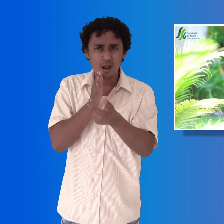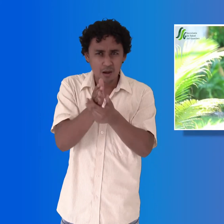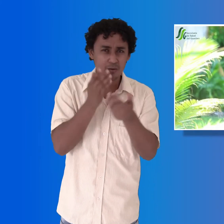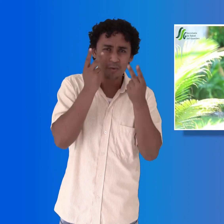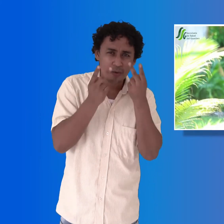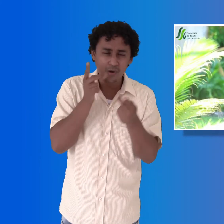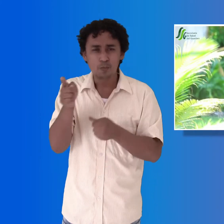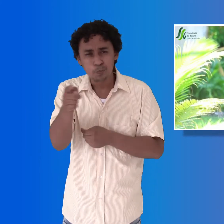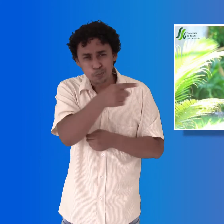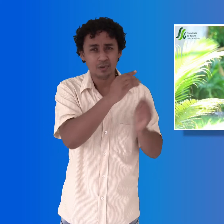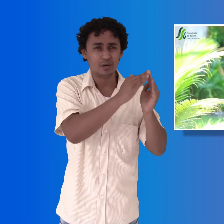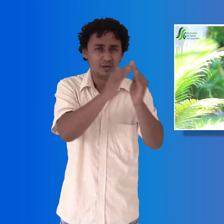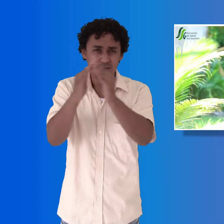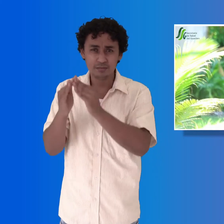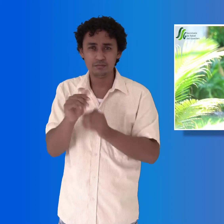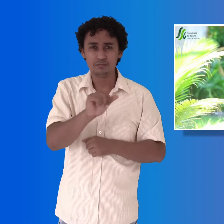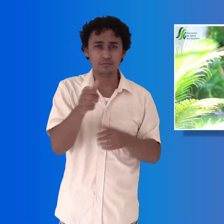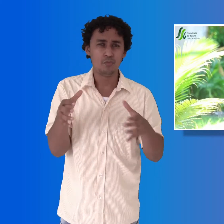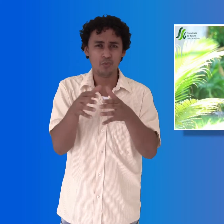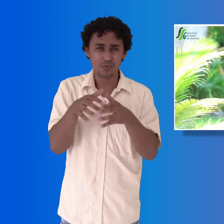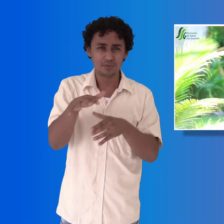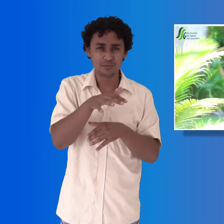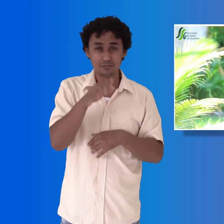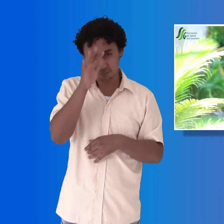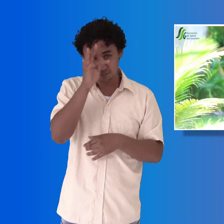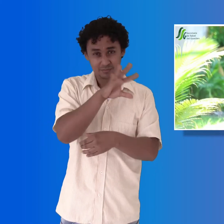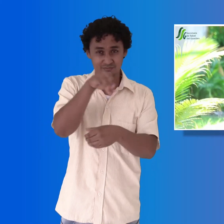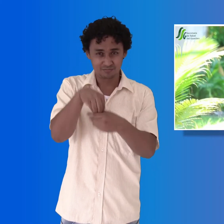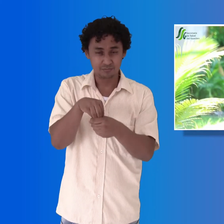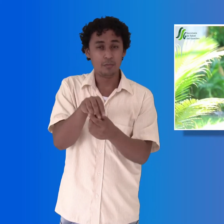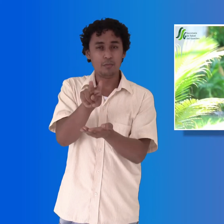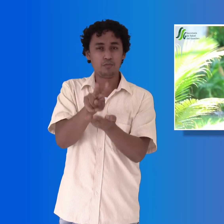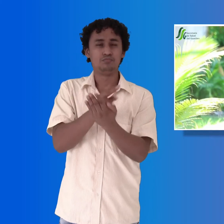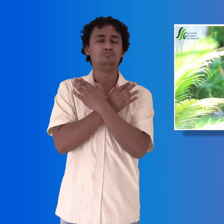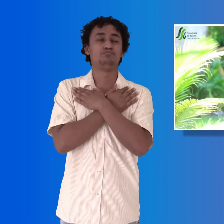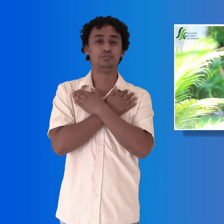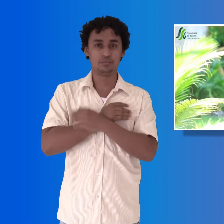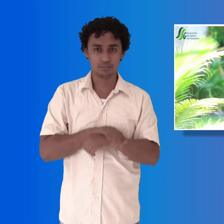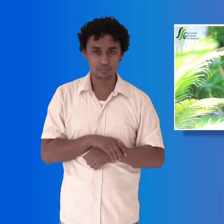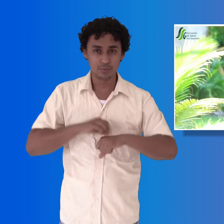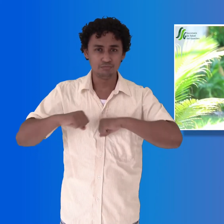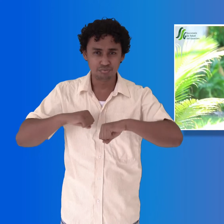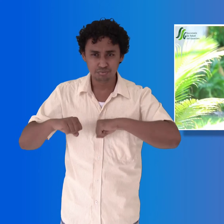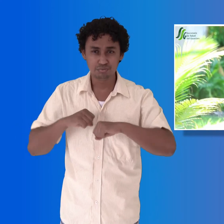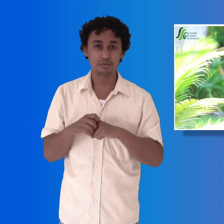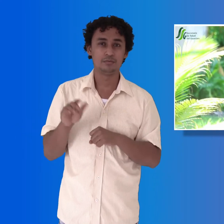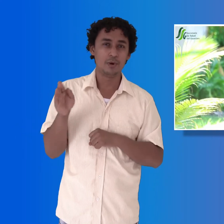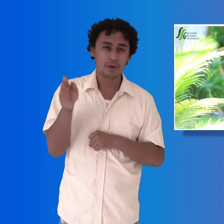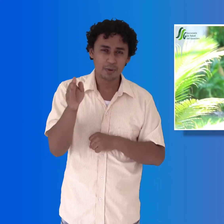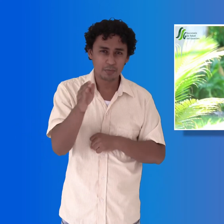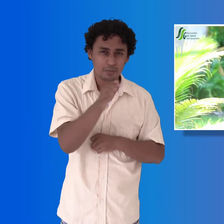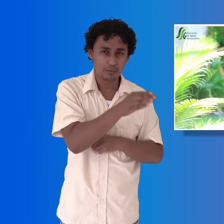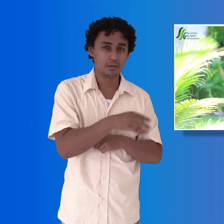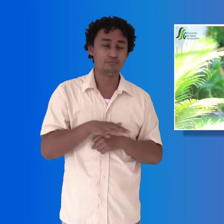es decir, el 3% a nivel de hospitalización. Se realiza un ejercicio de ubicación o georreferenciación de los casos. Esto nos arroja que el